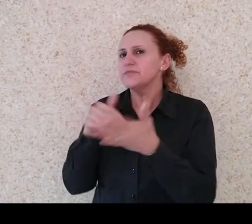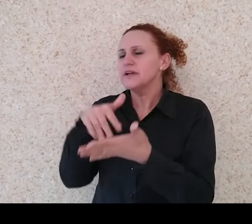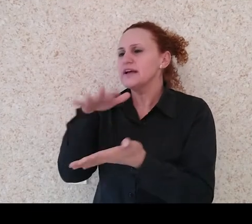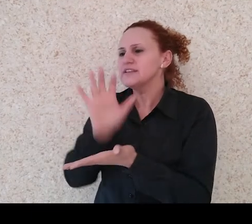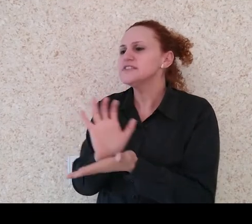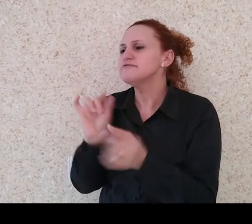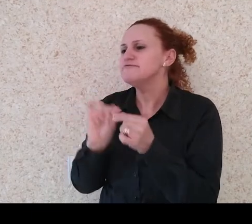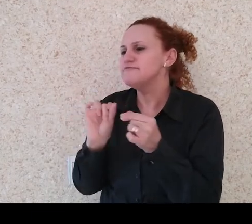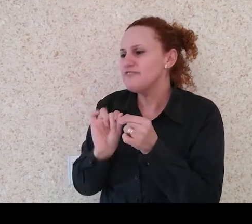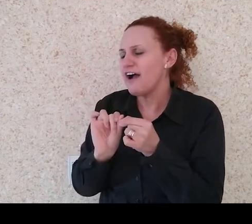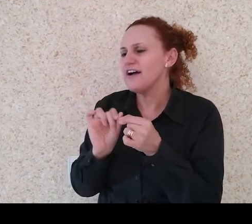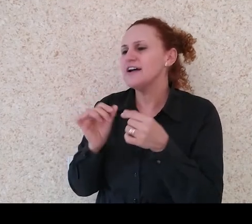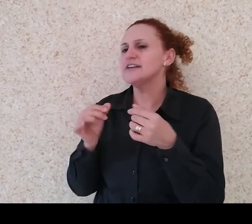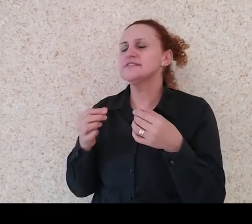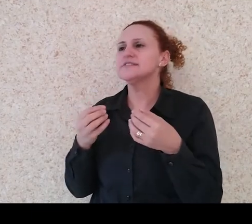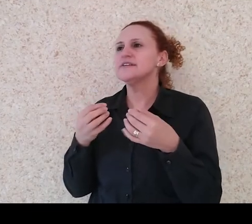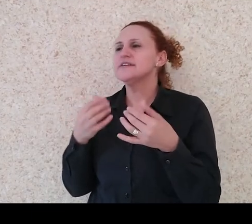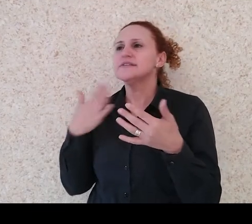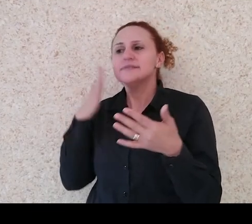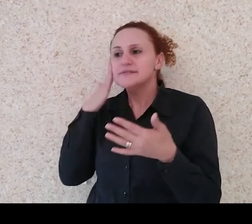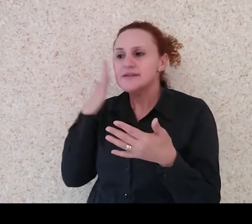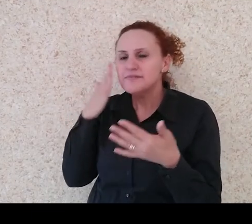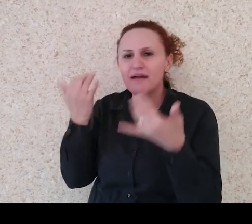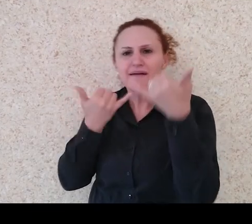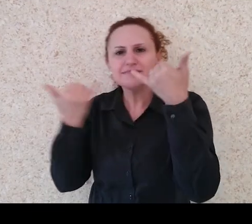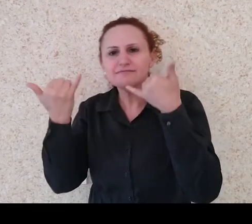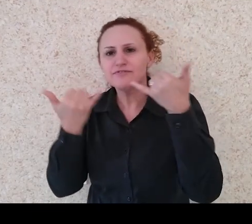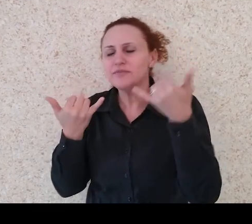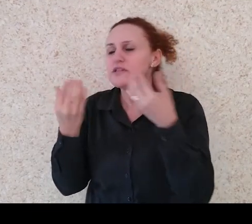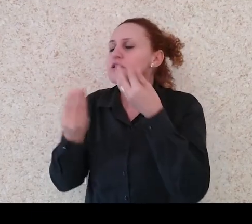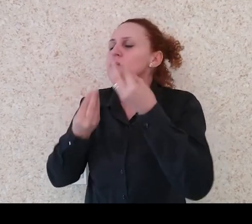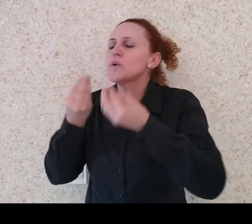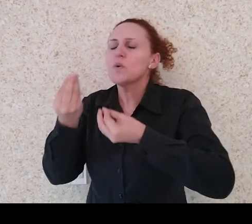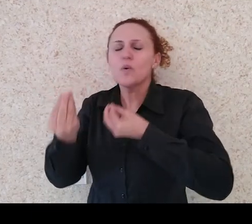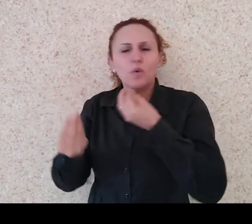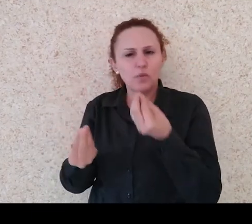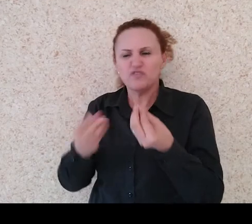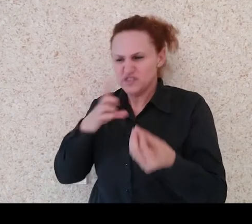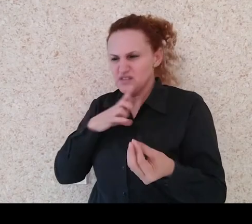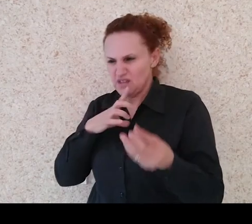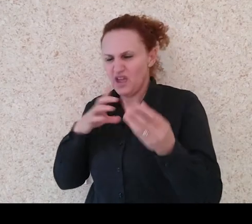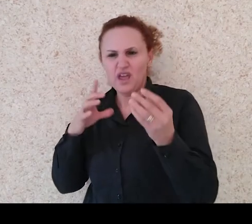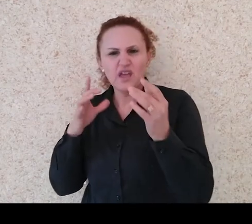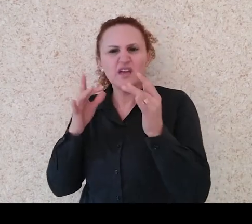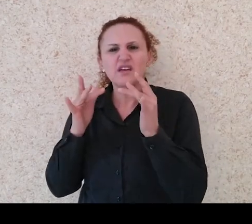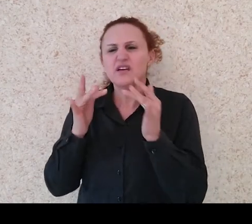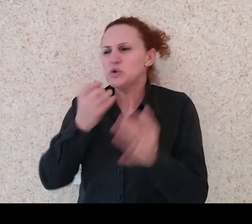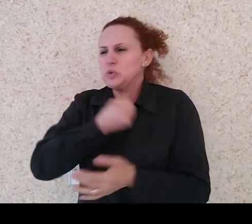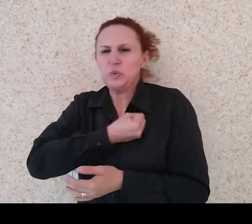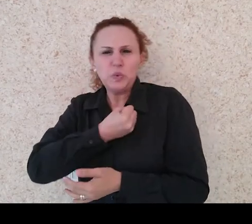o CAS tem feito, como tem ocorrido o trabalho. Vocês têm algum contato, site ou redes sociais?